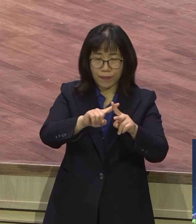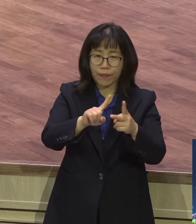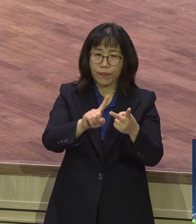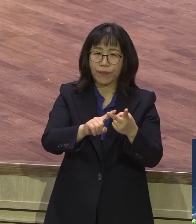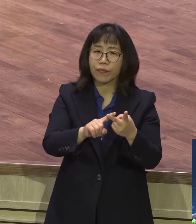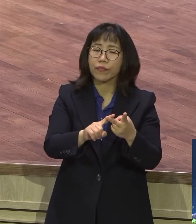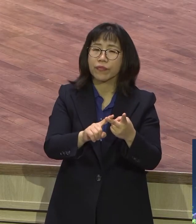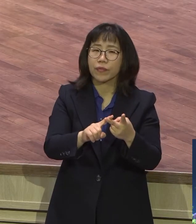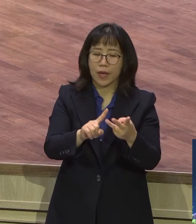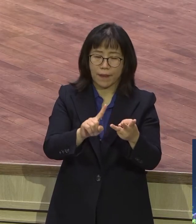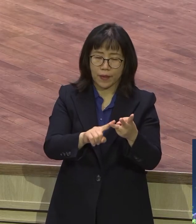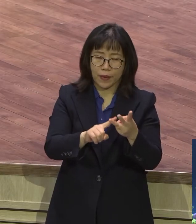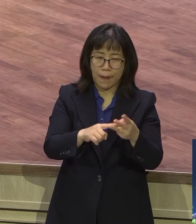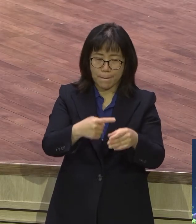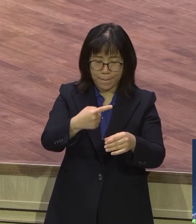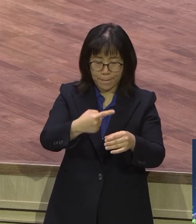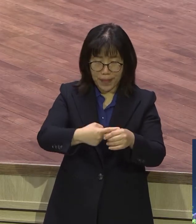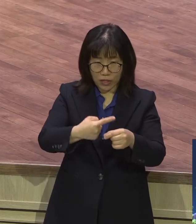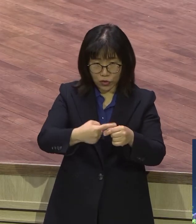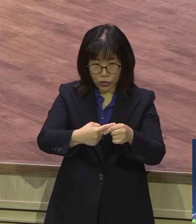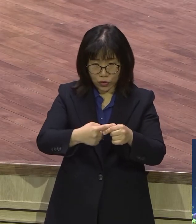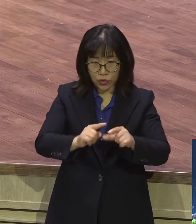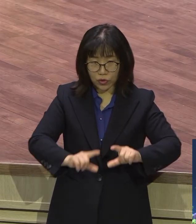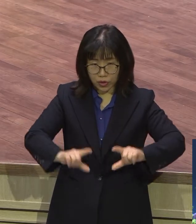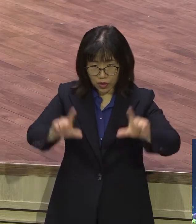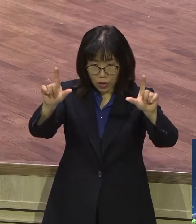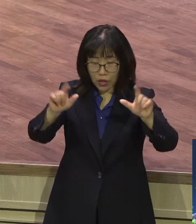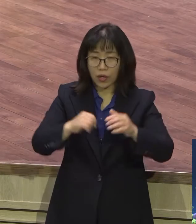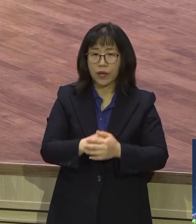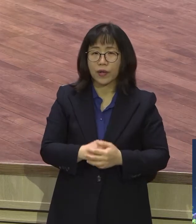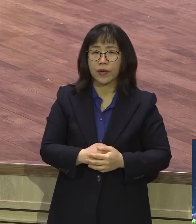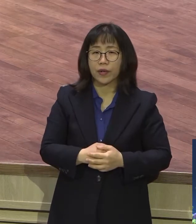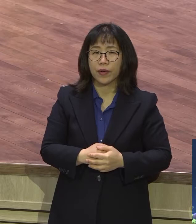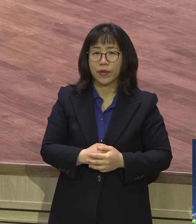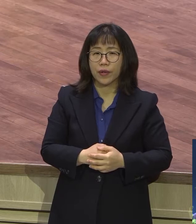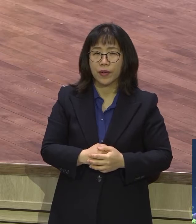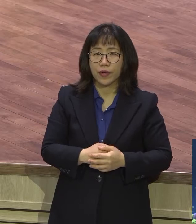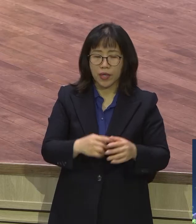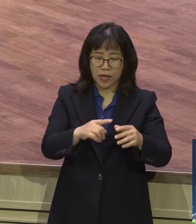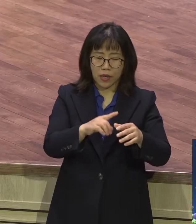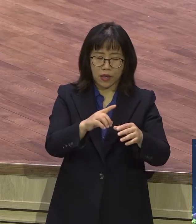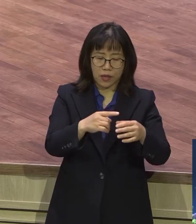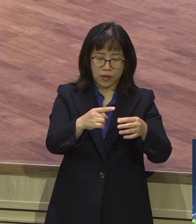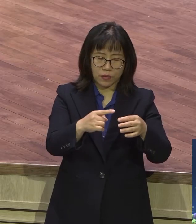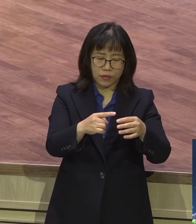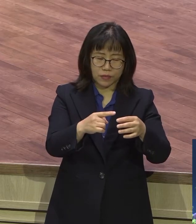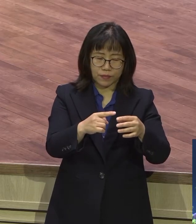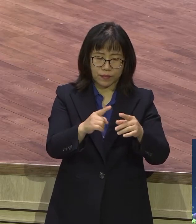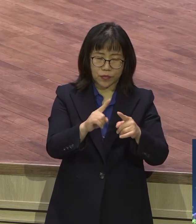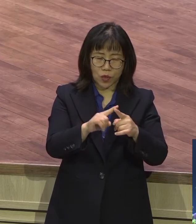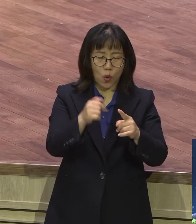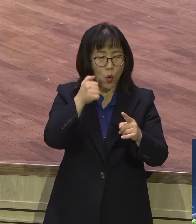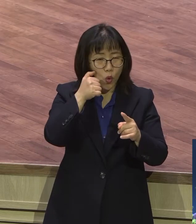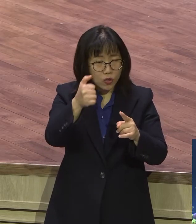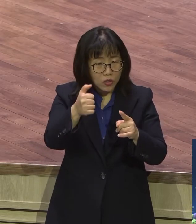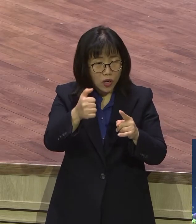맥주절 오순절 맥주절 광야 40년을